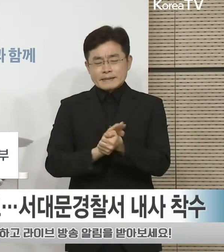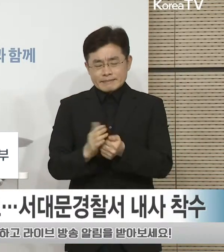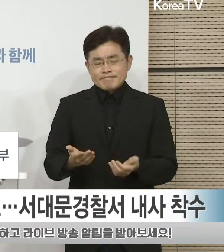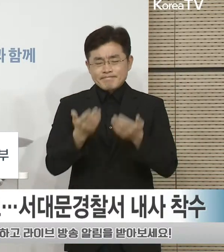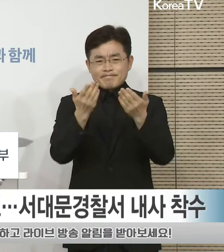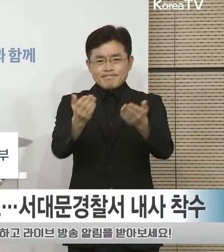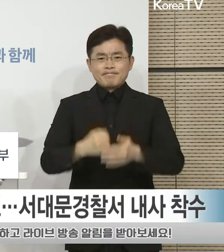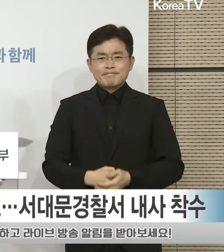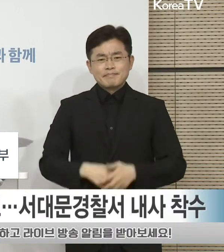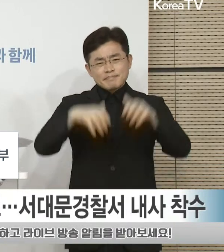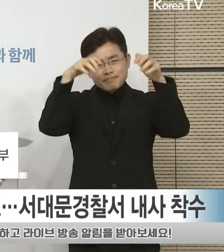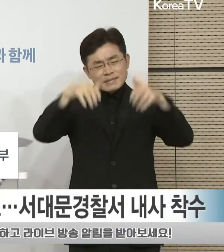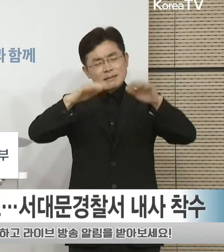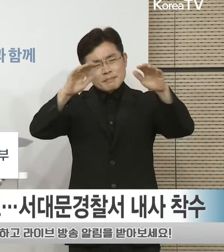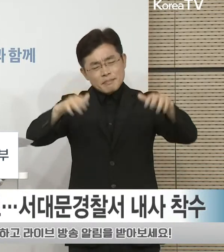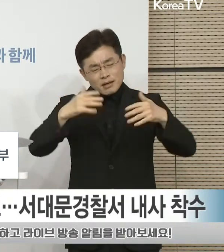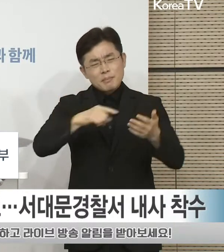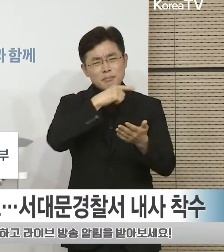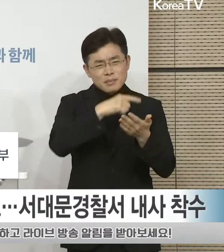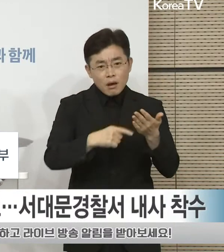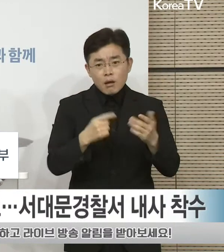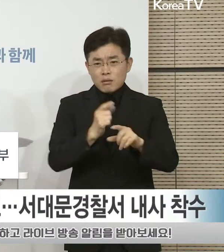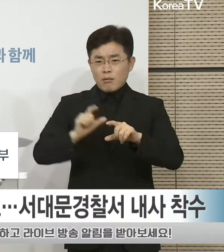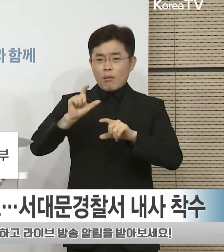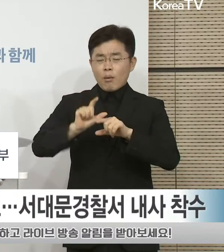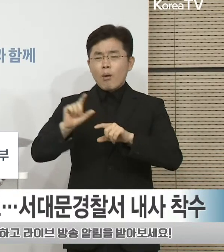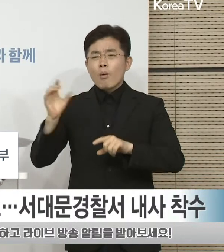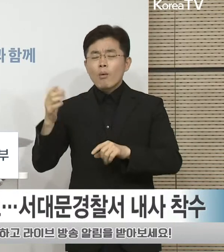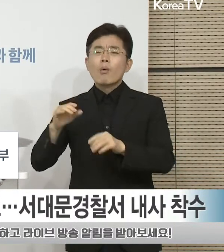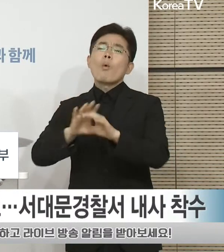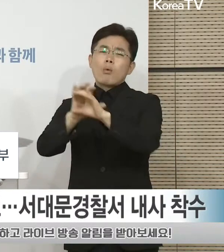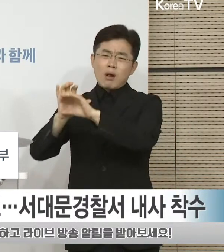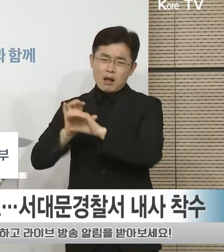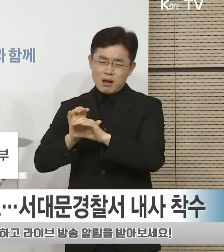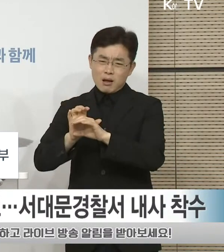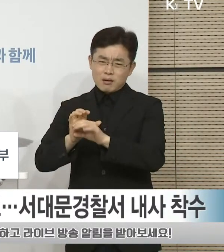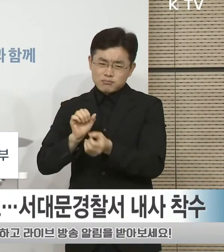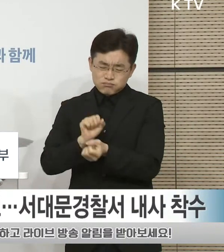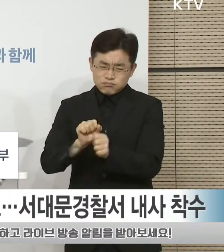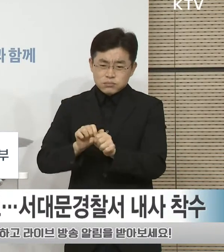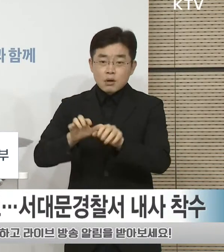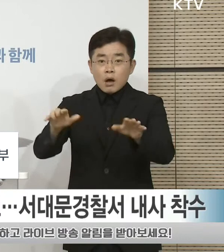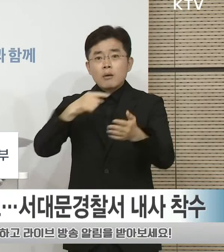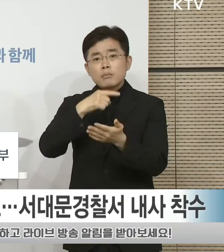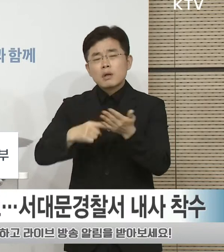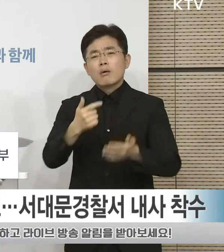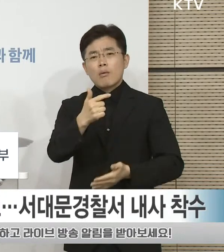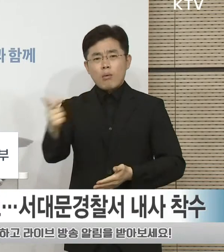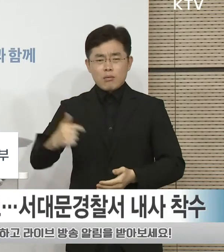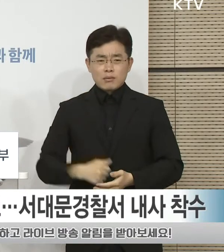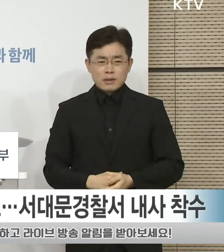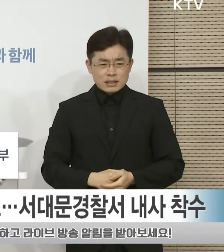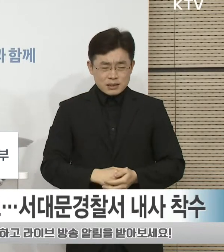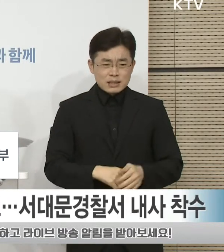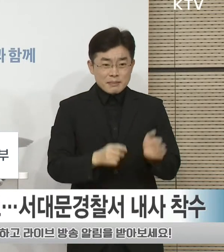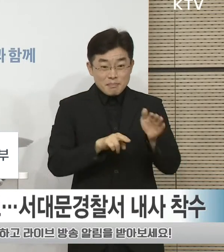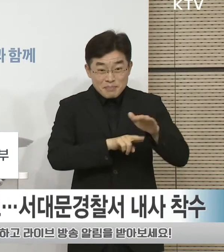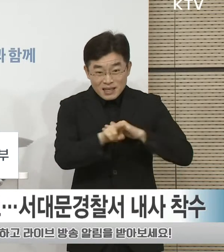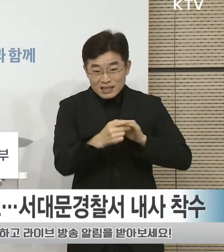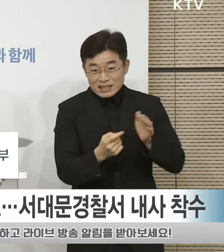풍수에로 인한 피해뿐 아니라 코로나19에 의한 위험 역시 심각한 상황으로 이재민 주거시설 등